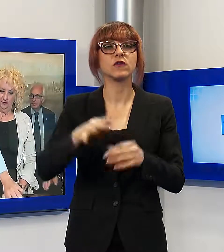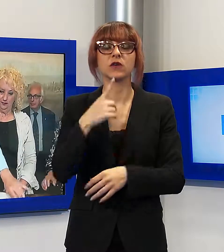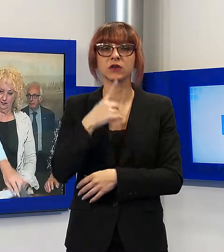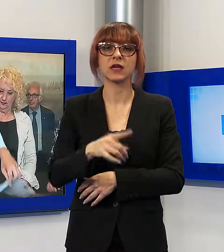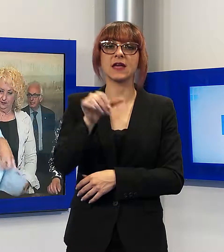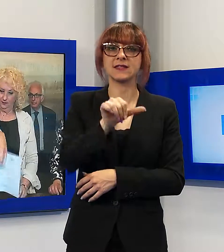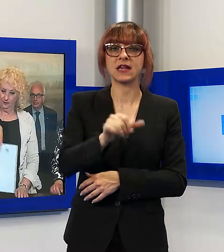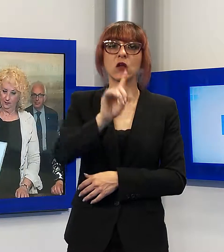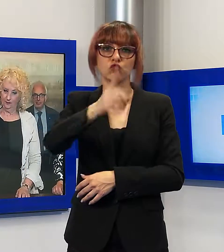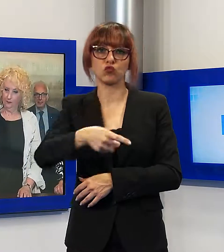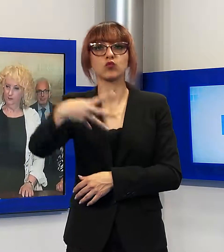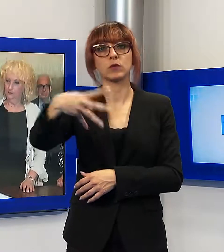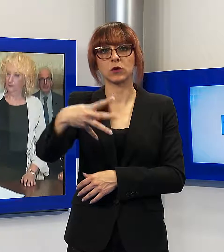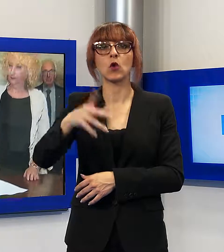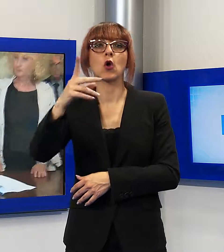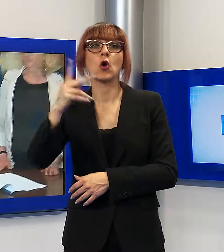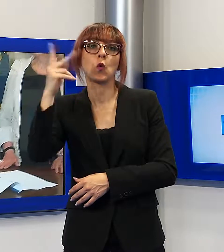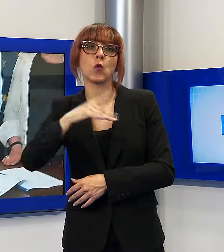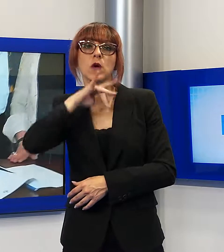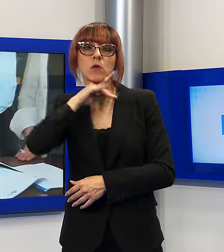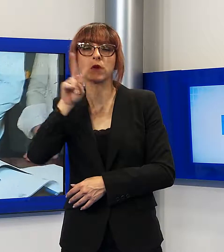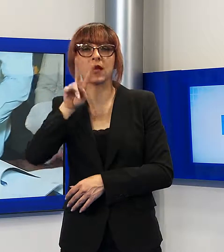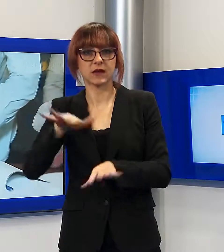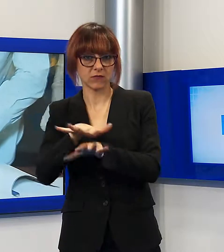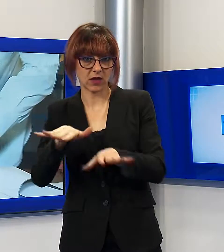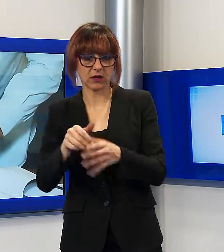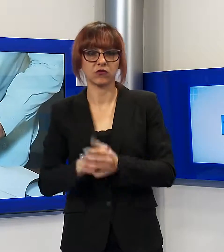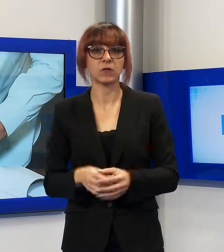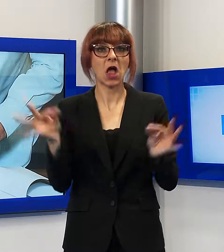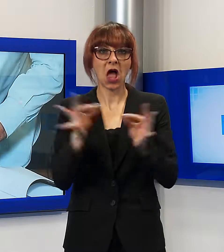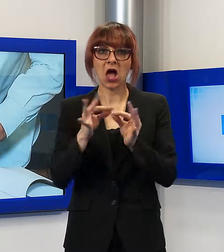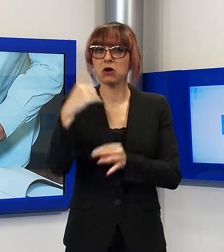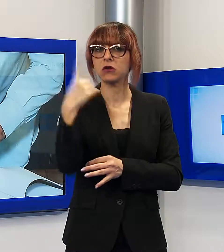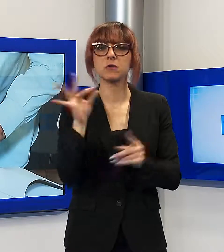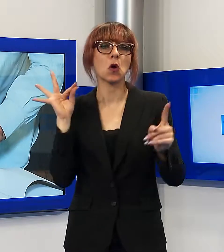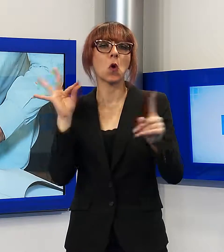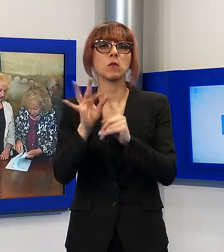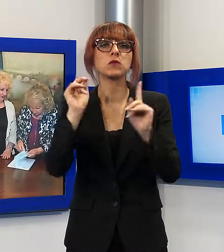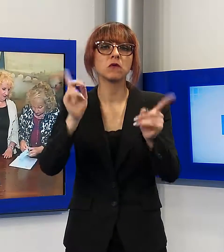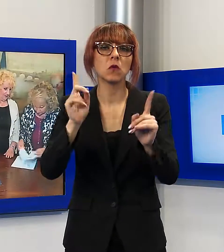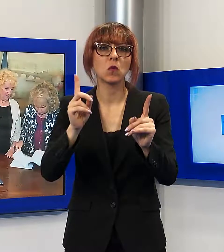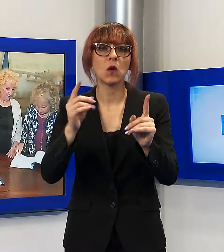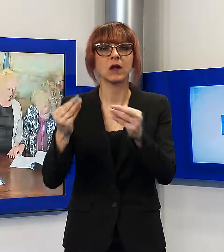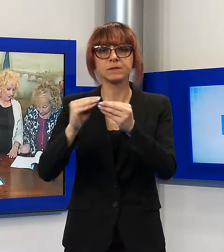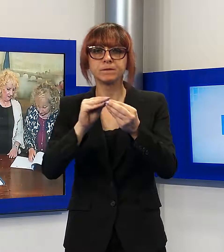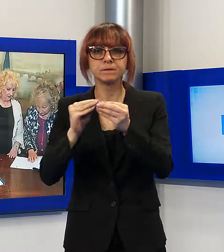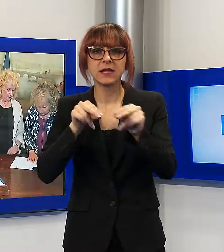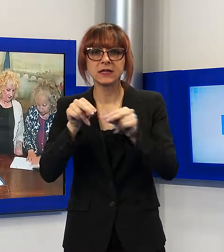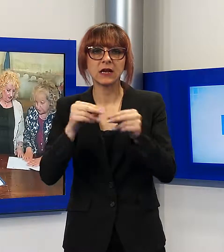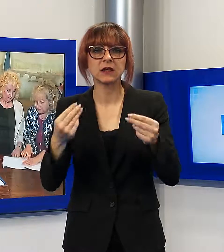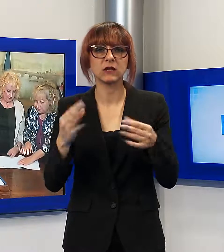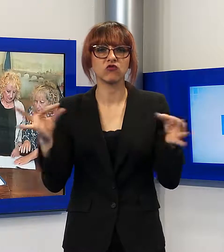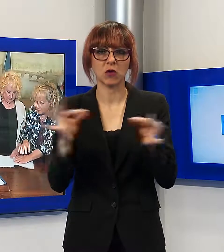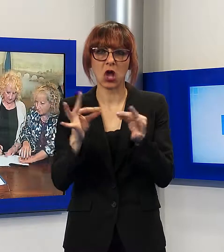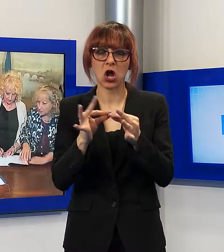Giuncugnano, Minucciano, Lucca, Porcari e Viereggio. Questi accordi sono volti a sviluppare strategie congiunte tra prefettura,